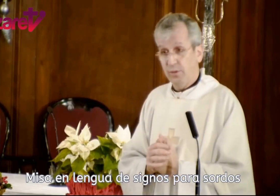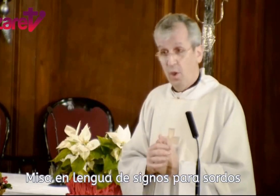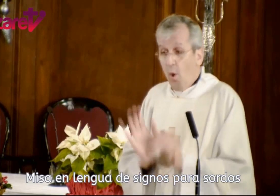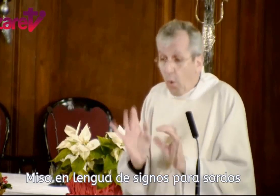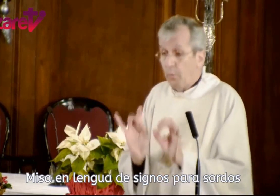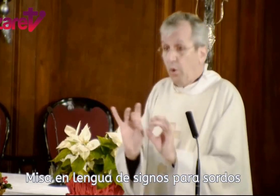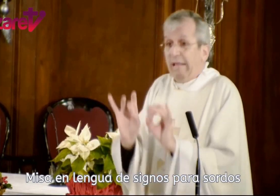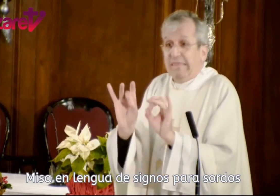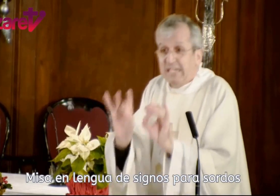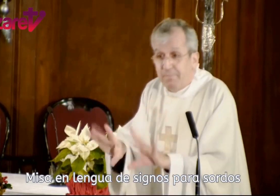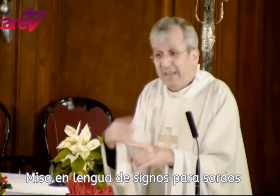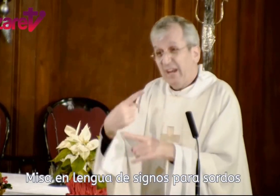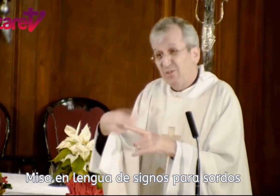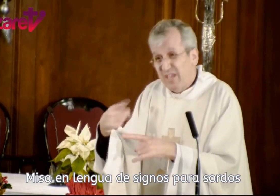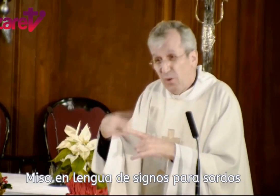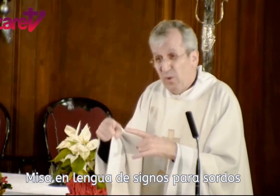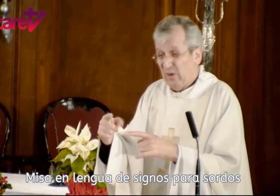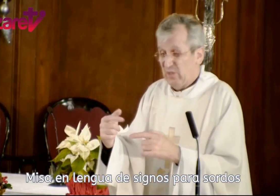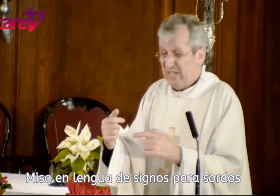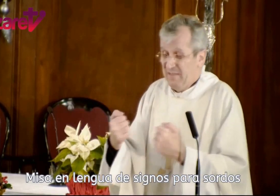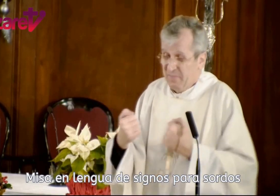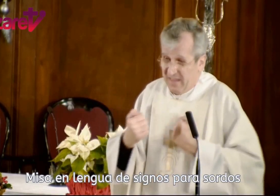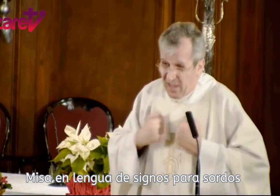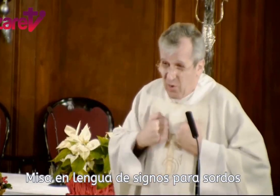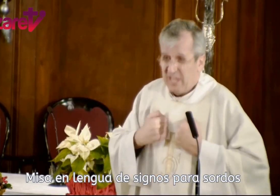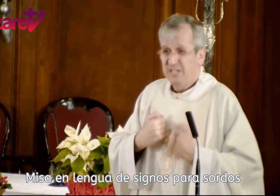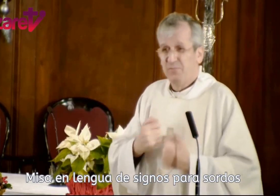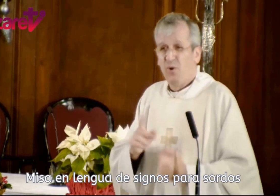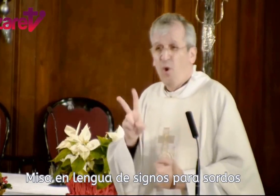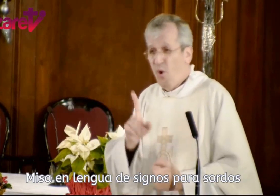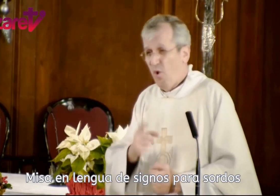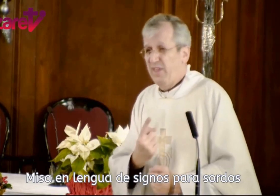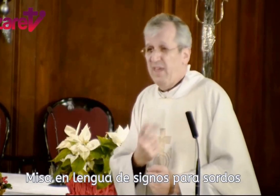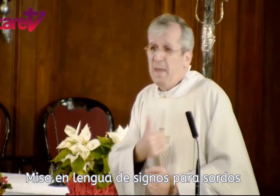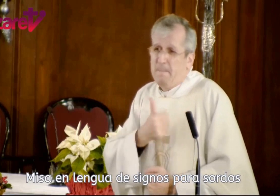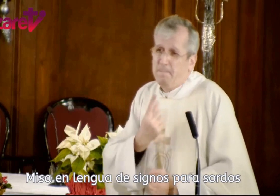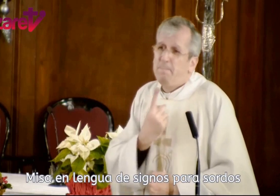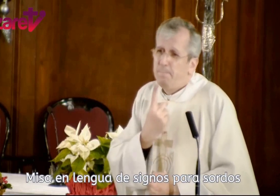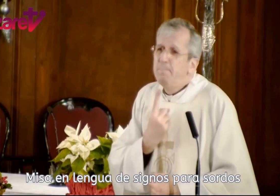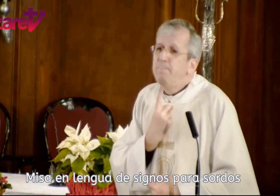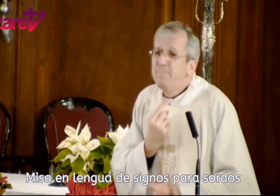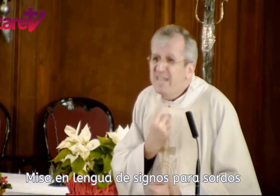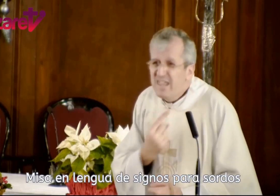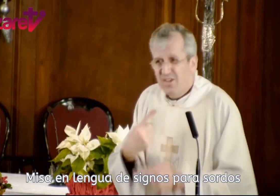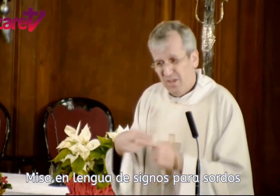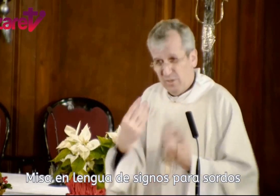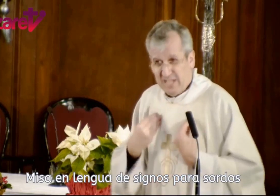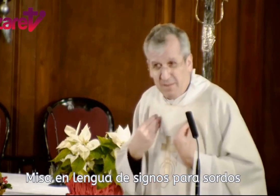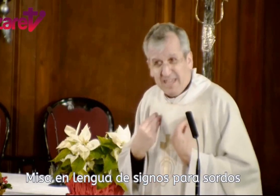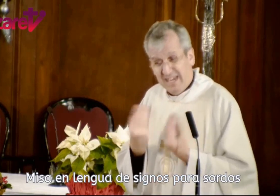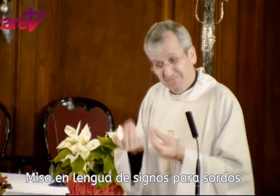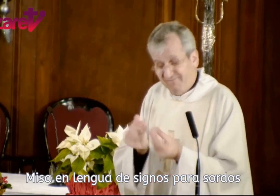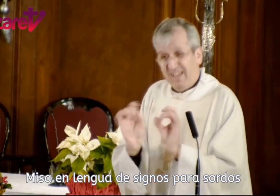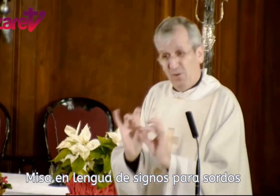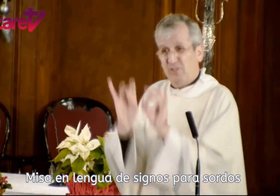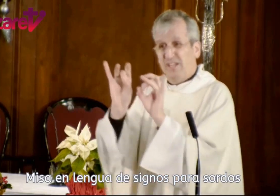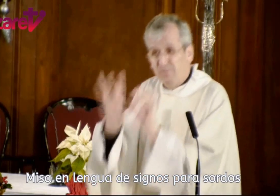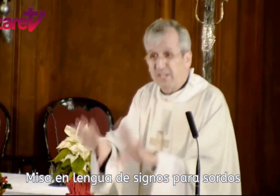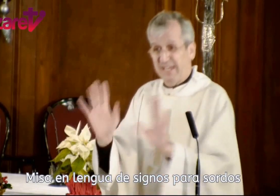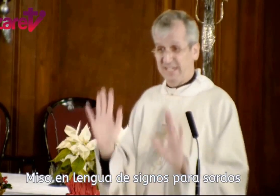o a lo mejor desprendernos de alguna cosa de egoísmo o de vicio de nuestra vida, alguna cosa que tenemos que